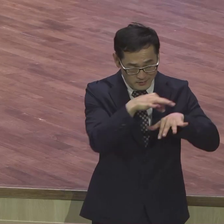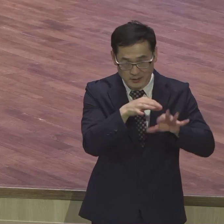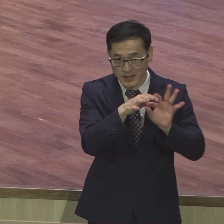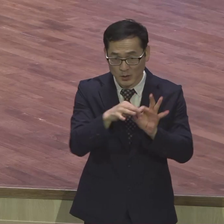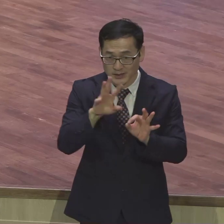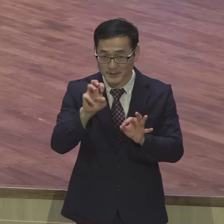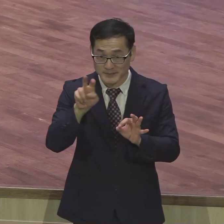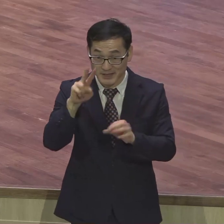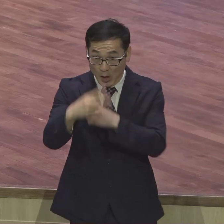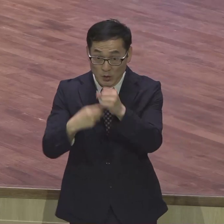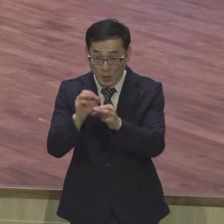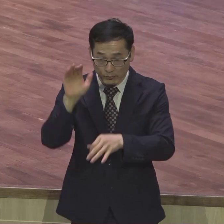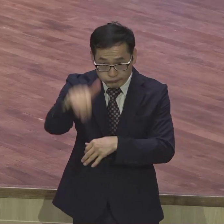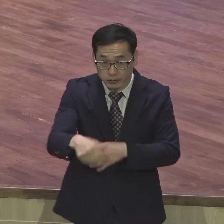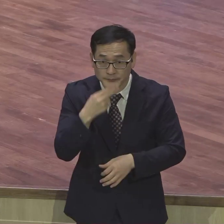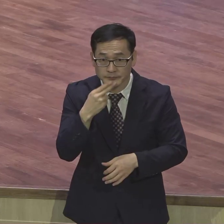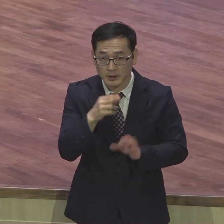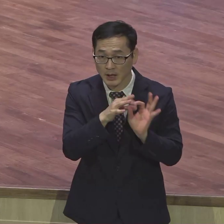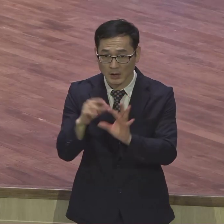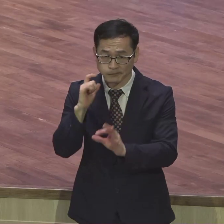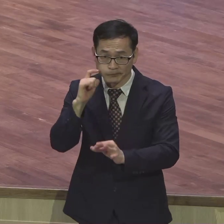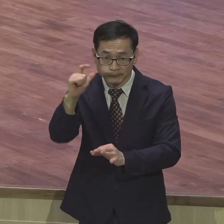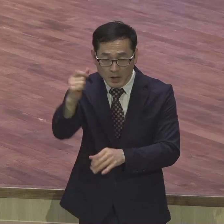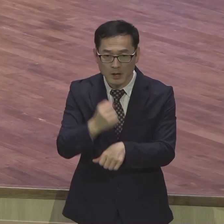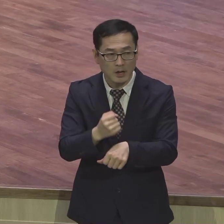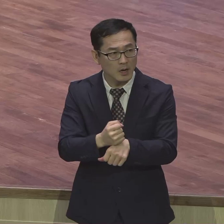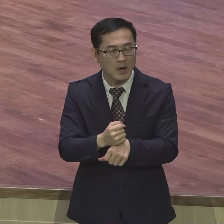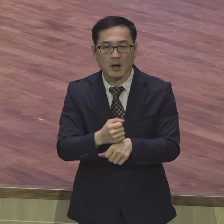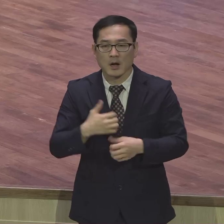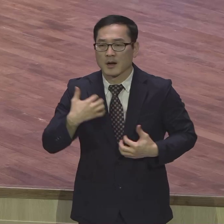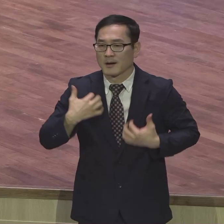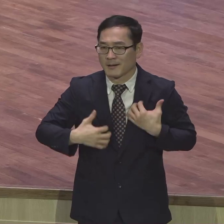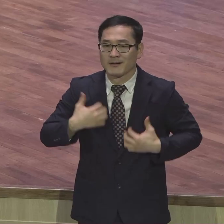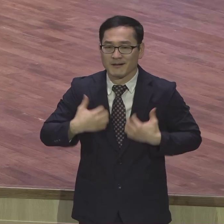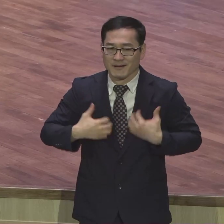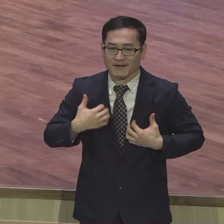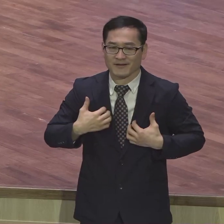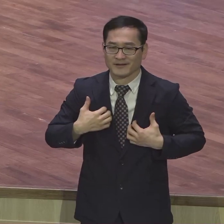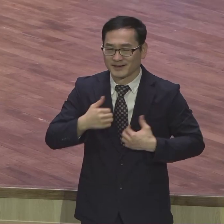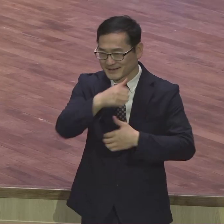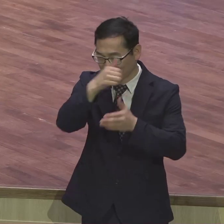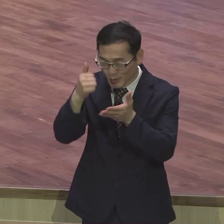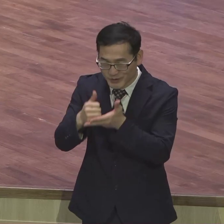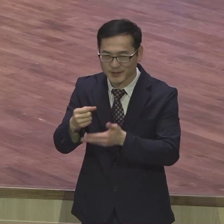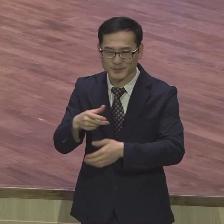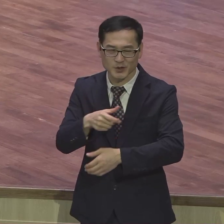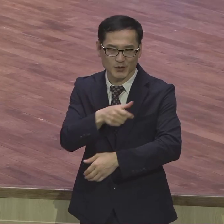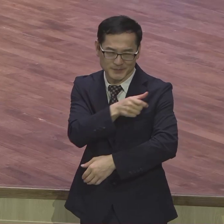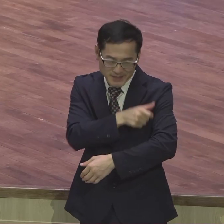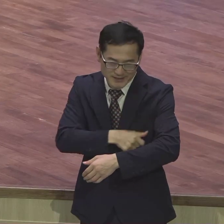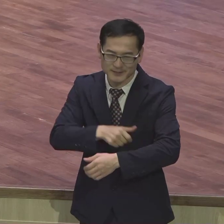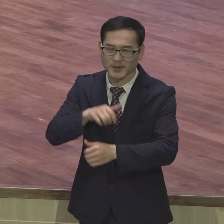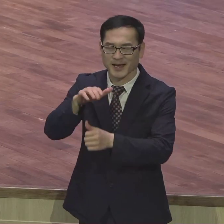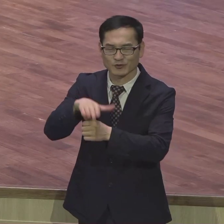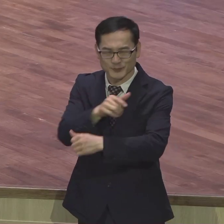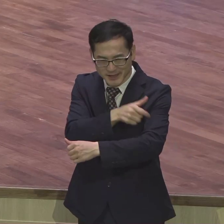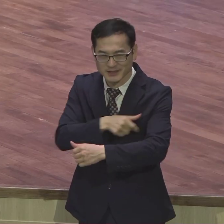이를 위해서 중요한 우리 장도님들 우리 공사님들 우리 안수님 사님들 우리 집사님들 우리 성도님들 너무 감사해서